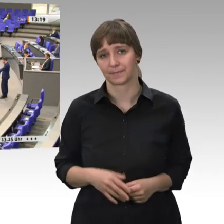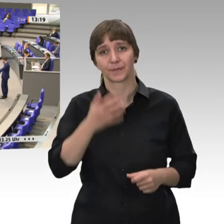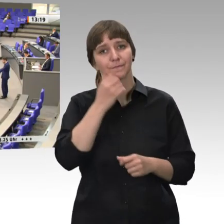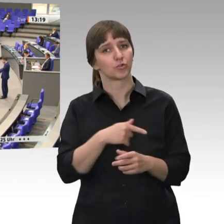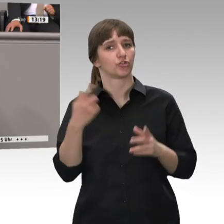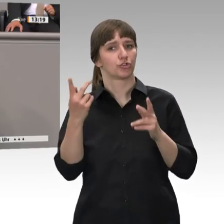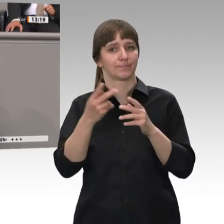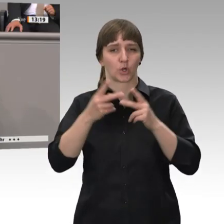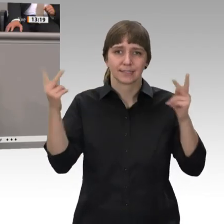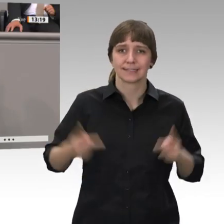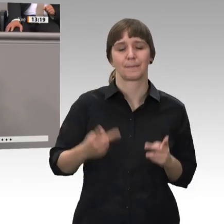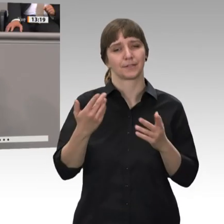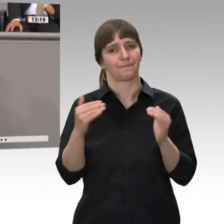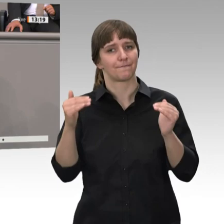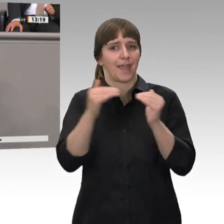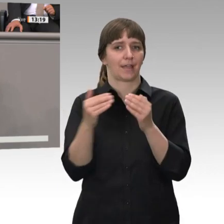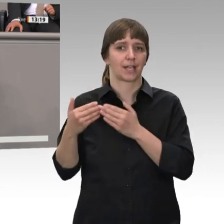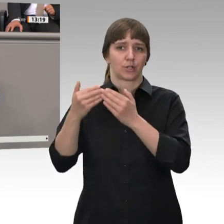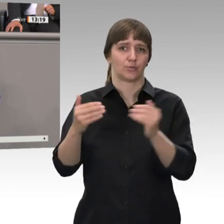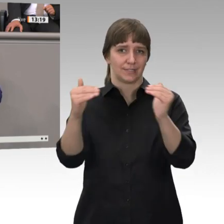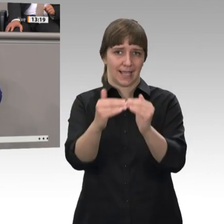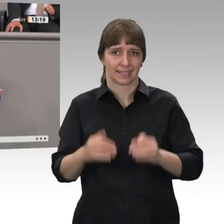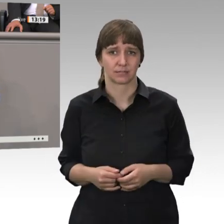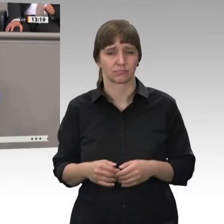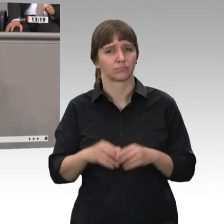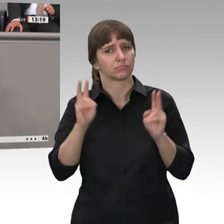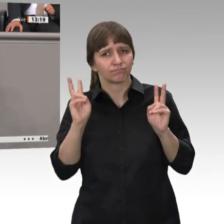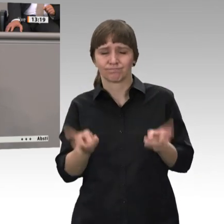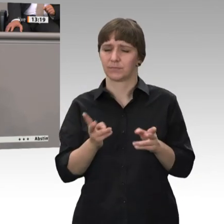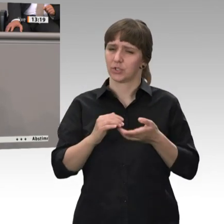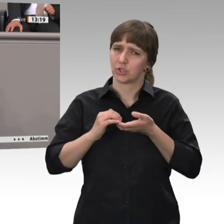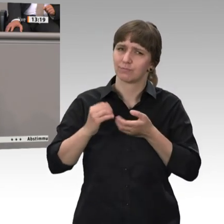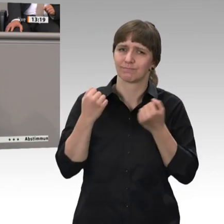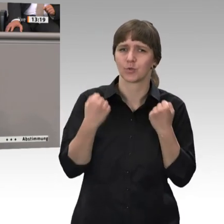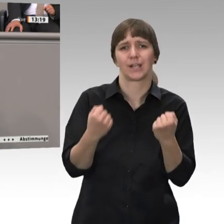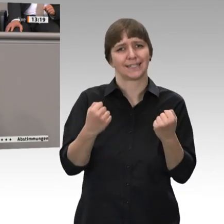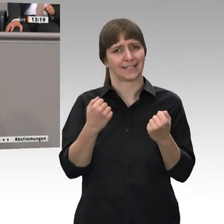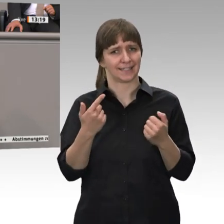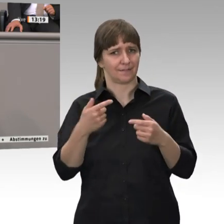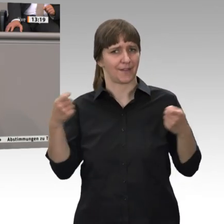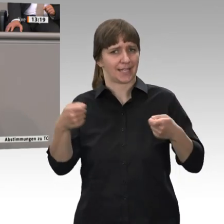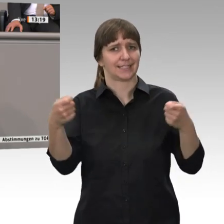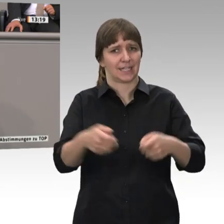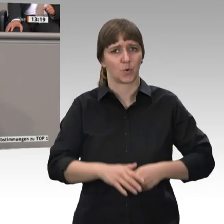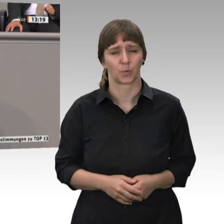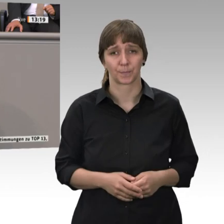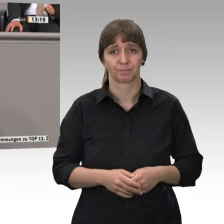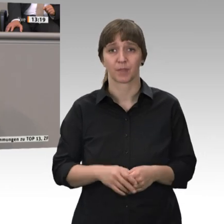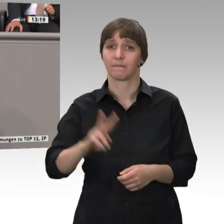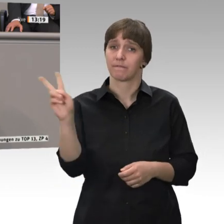eine finanzierbare und solide Alterssicherung aus einem Guss. Wer arbeitet und vorgesorgt hat, muss im Alter mehr haben als derjenige,